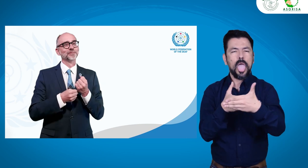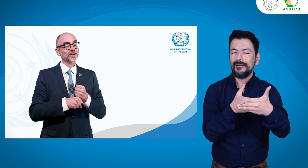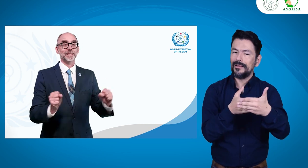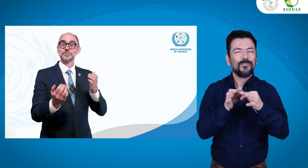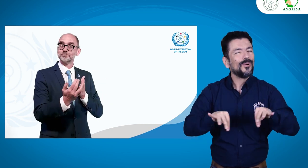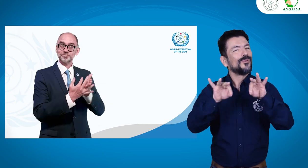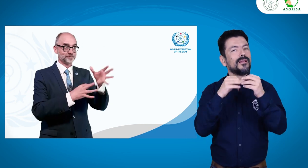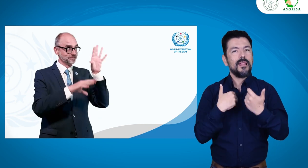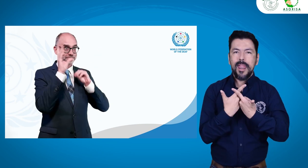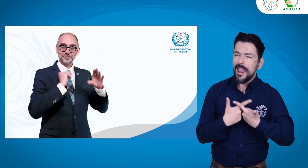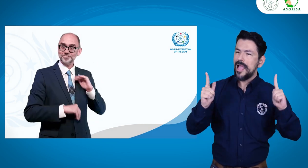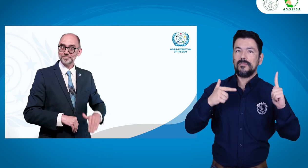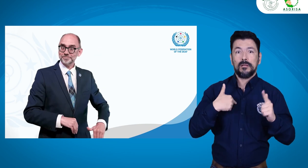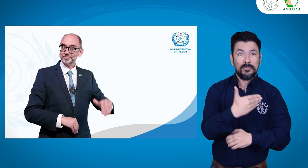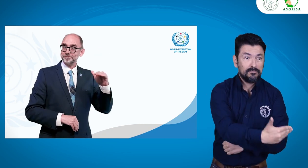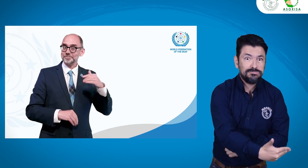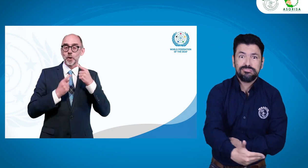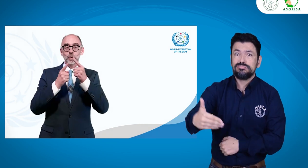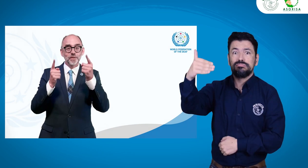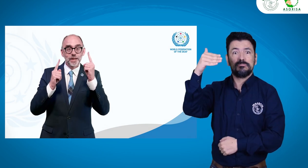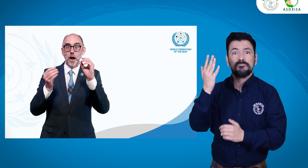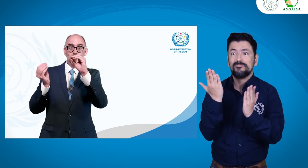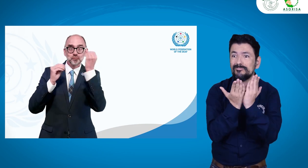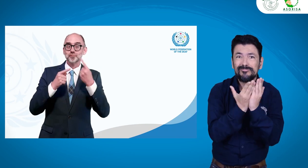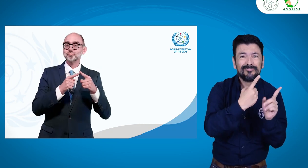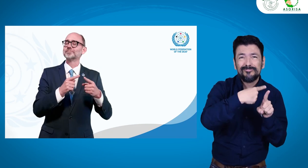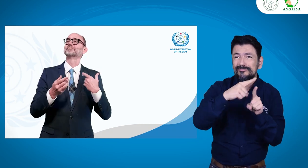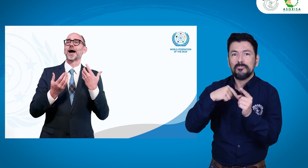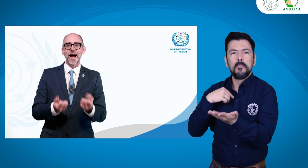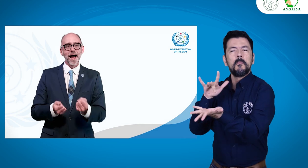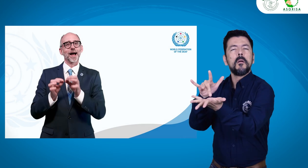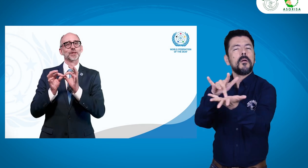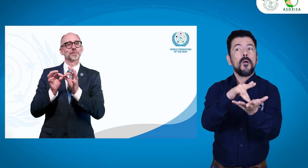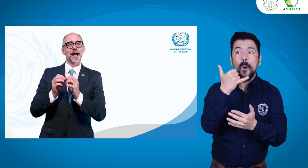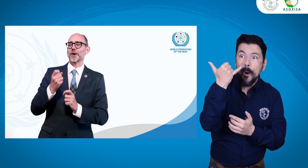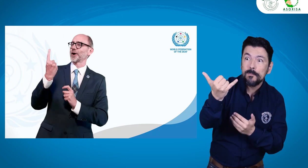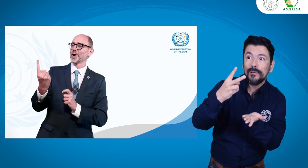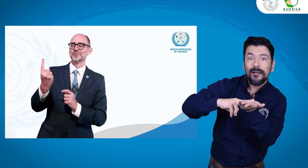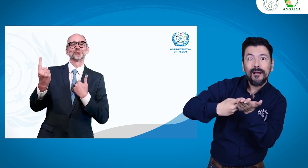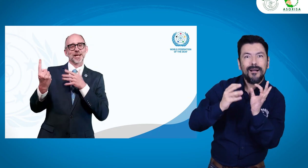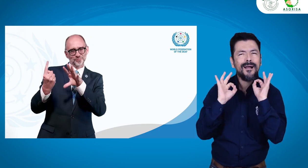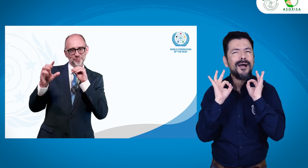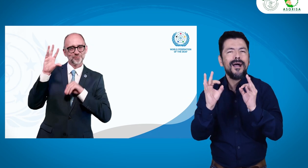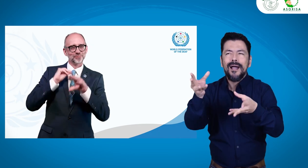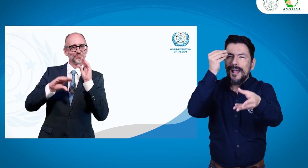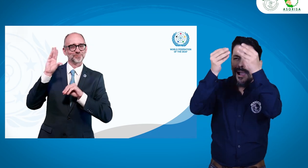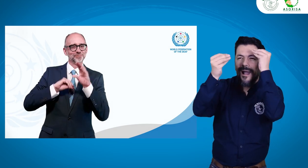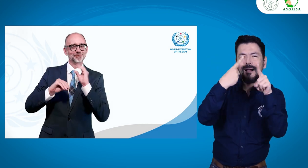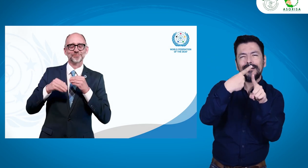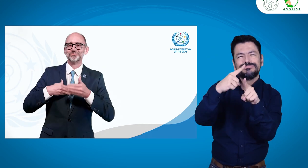contar con servicios de interpretación en la educación superior. Y que todas las personas sordas puedan tener la capacidad